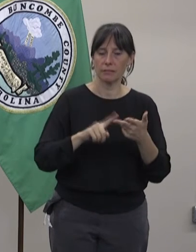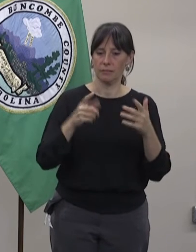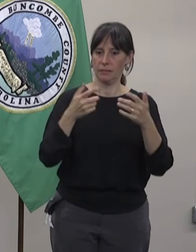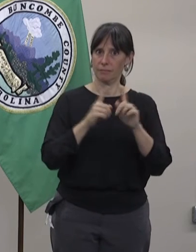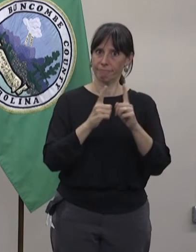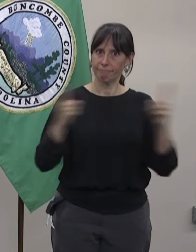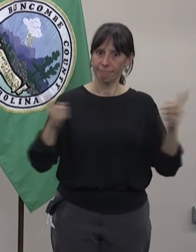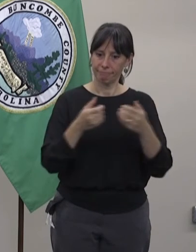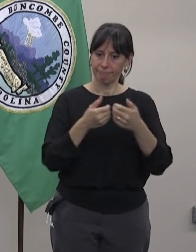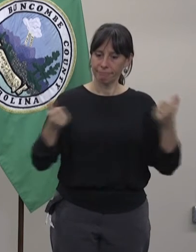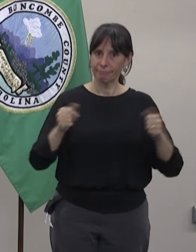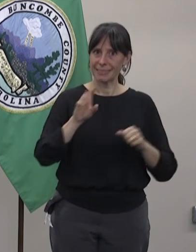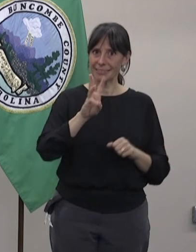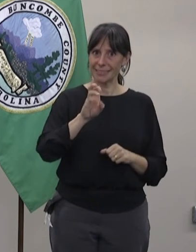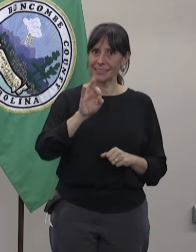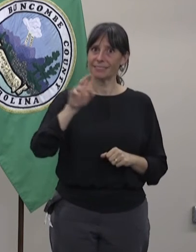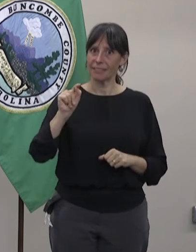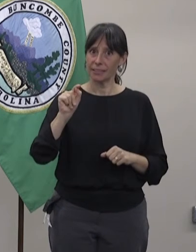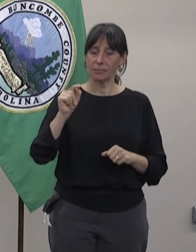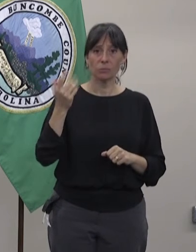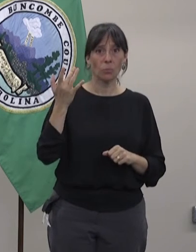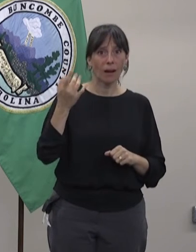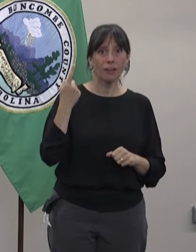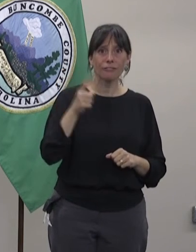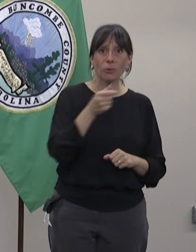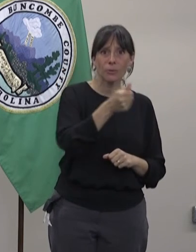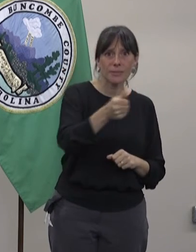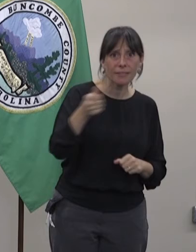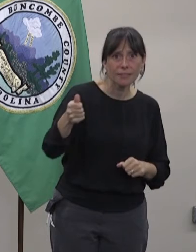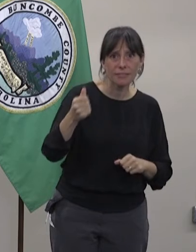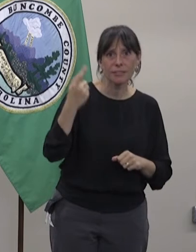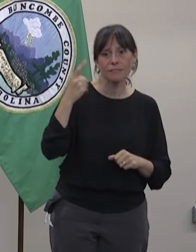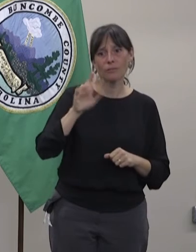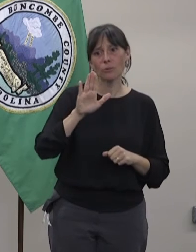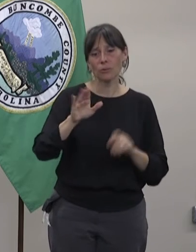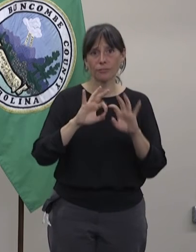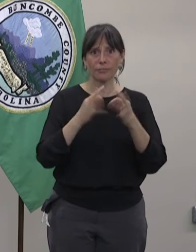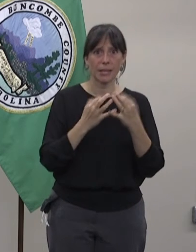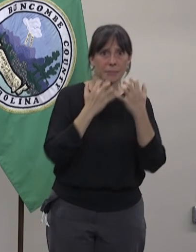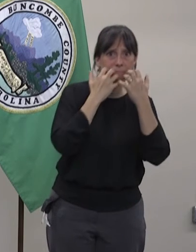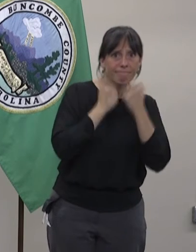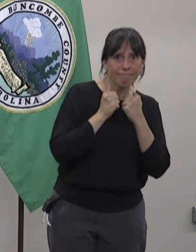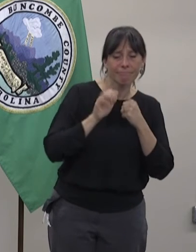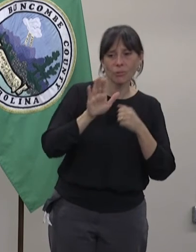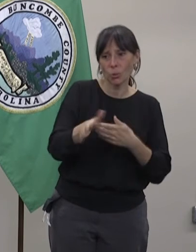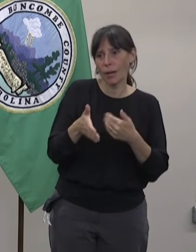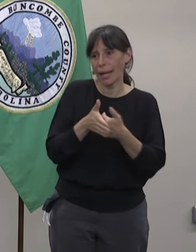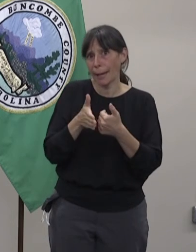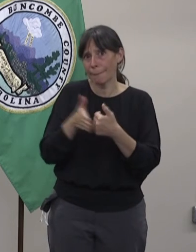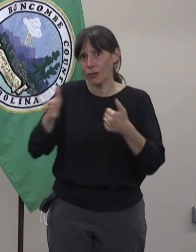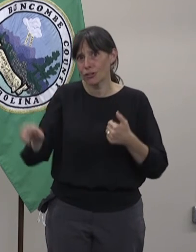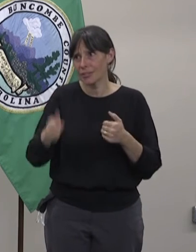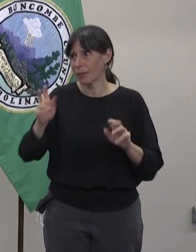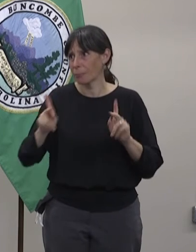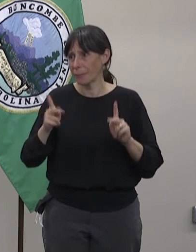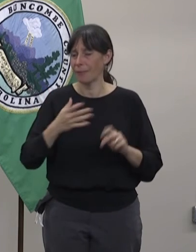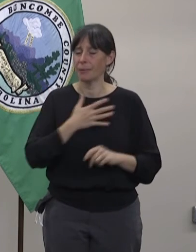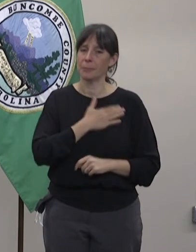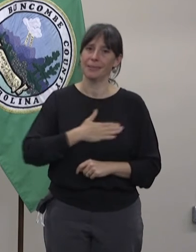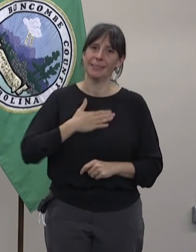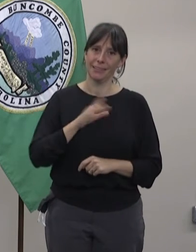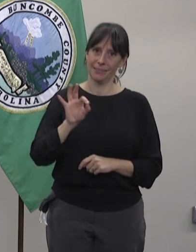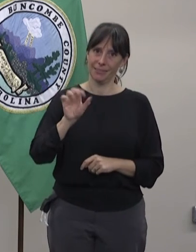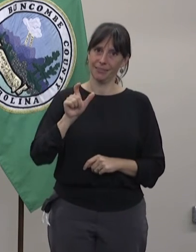el cubrebocas, quédate a dos metros de distancia de otros y lávate las manos con frecuencia. Hazlo por ti mismo, hazlo por tus seres